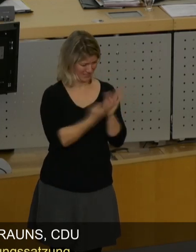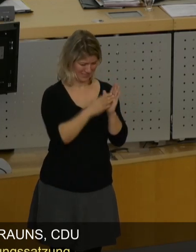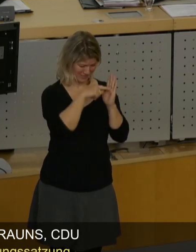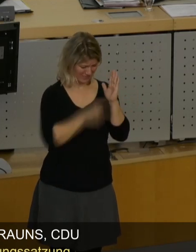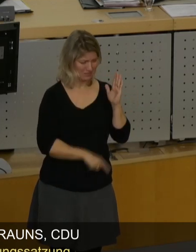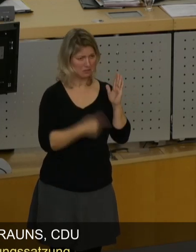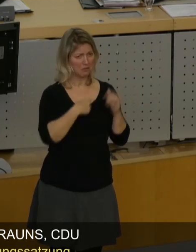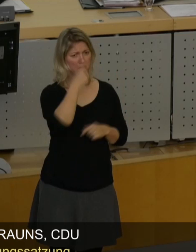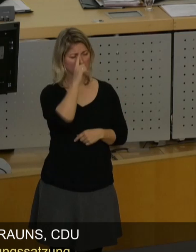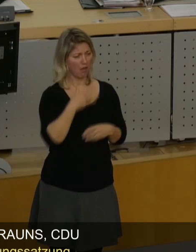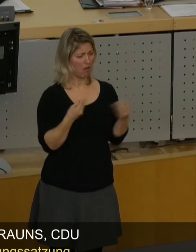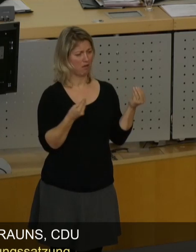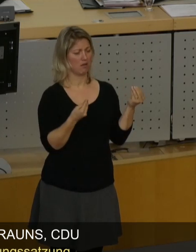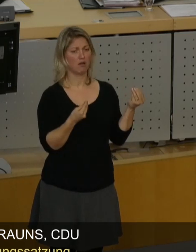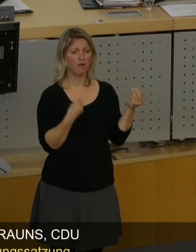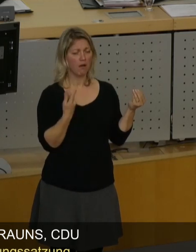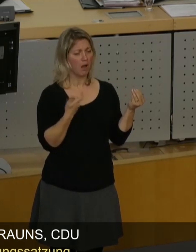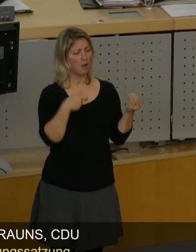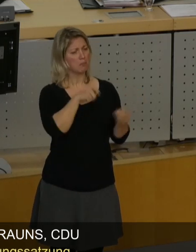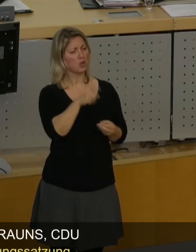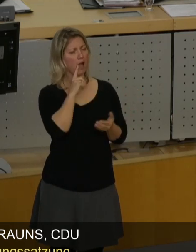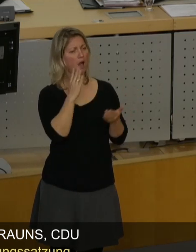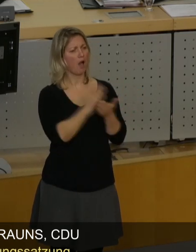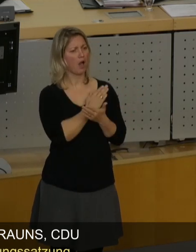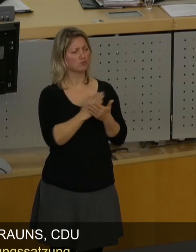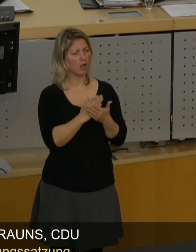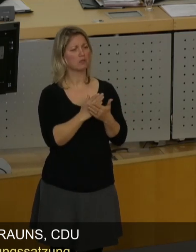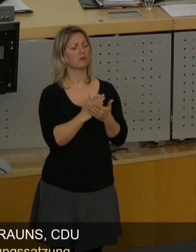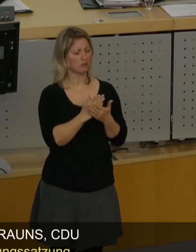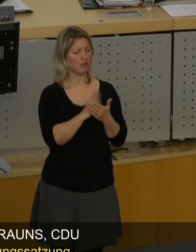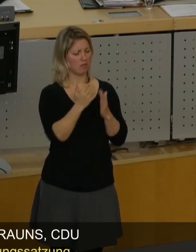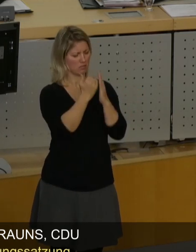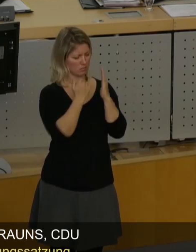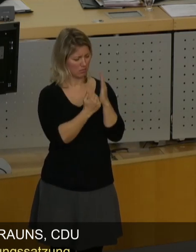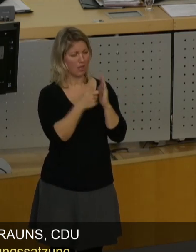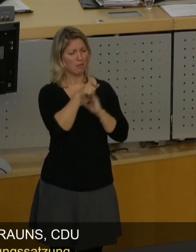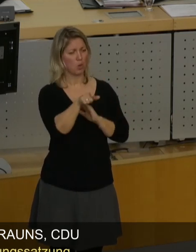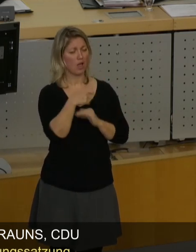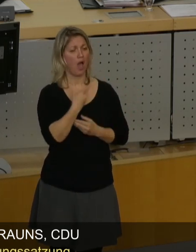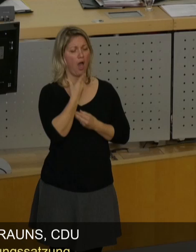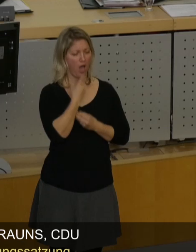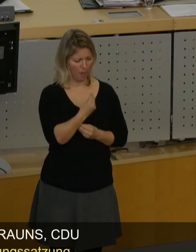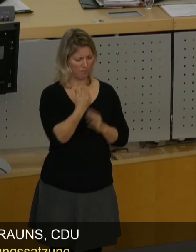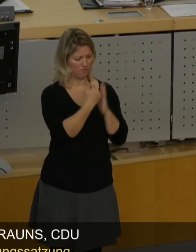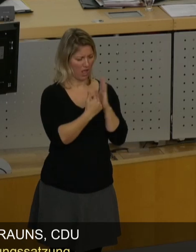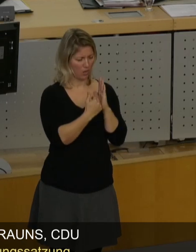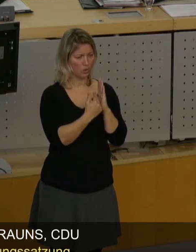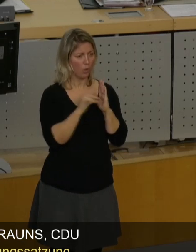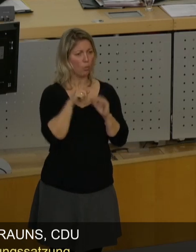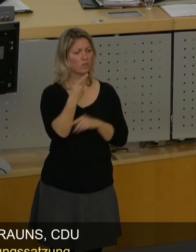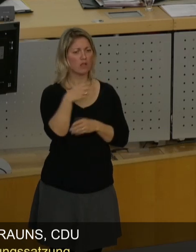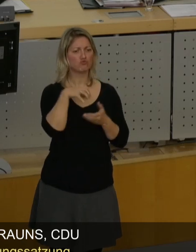ich mache hier so etwas wie einen Bürgerentscheid, dann habe ich eine Bürgerempfehlung. Und dann hält sich aber der